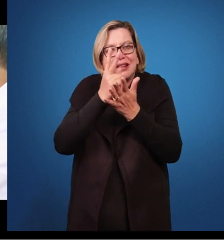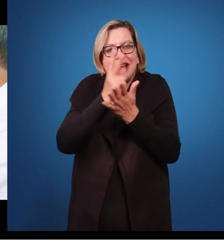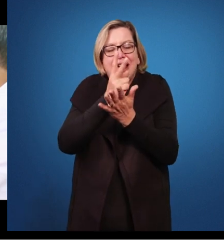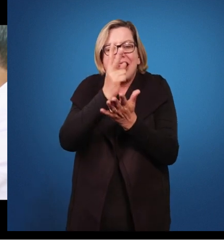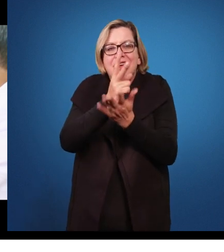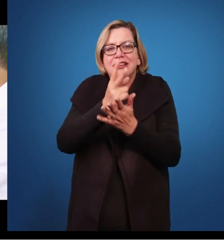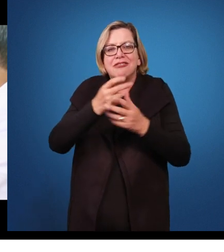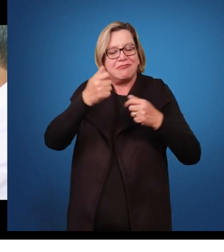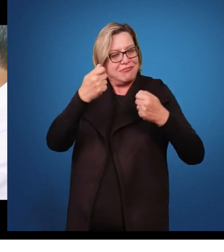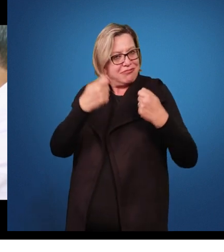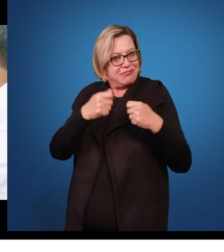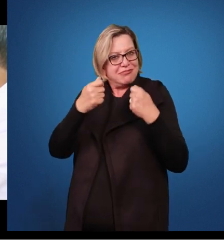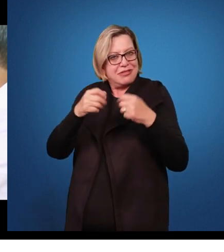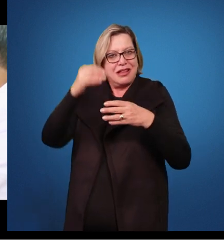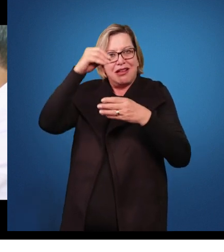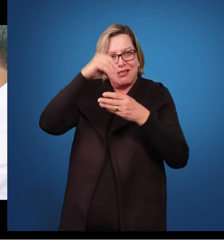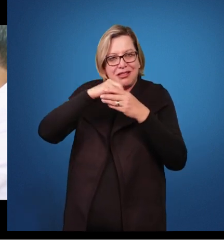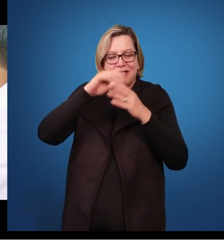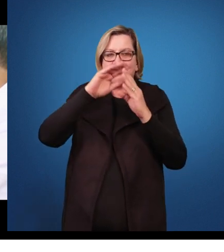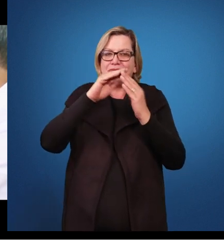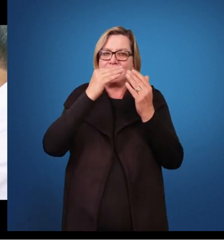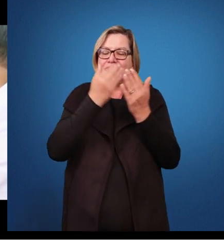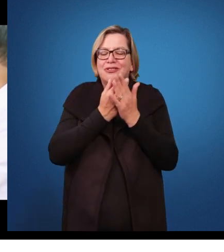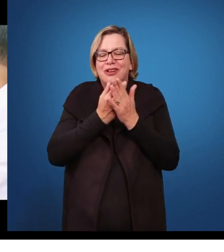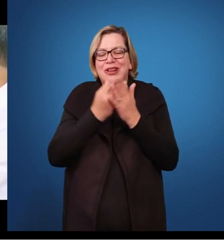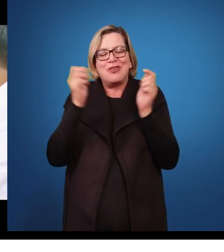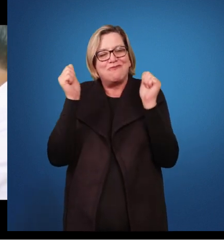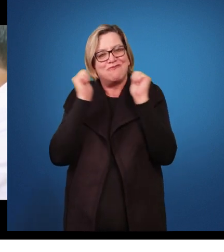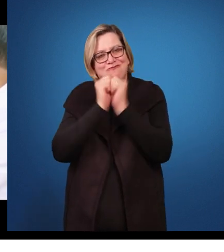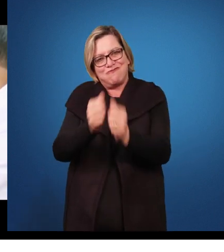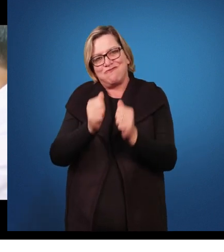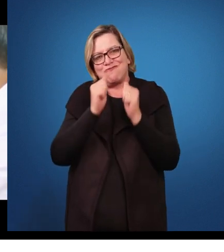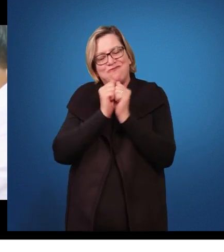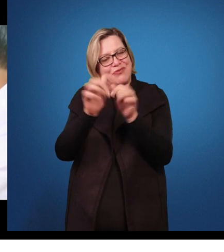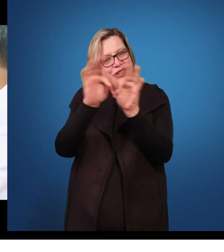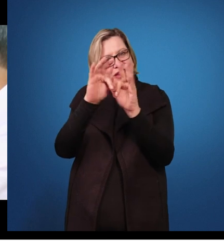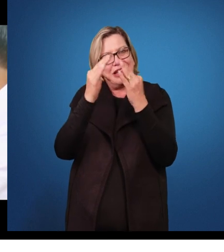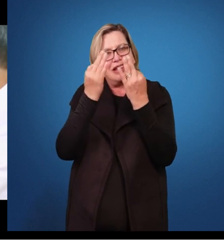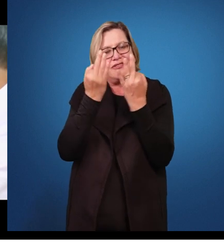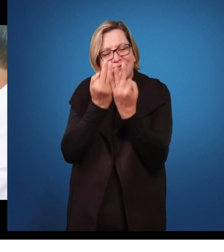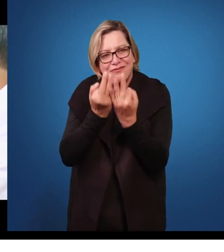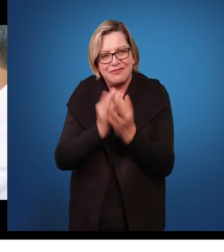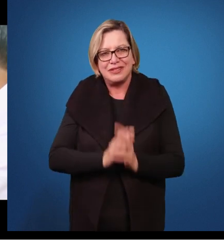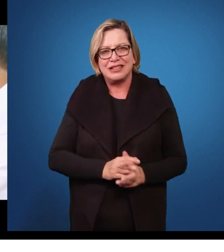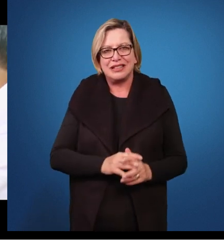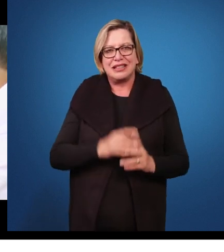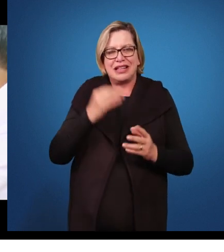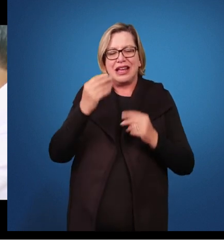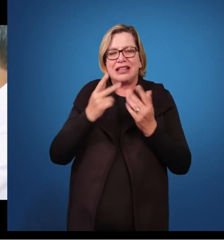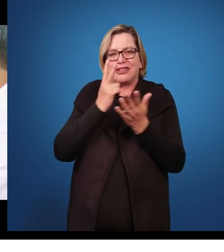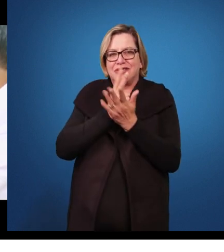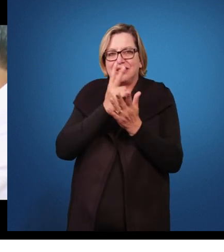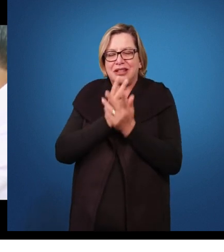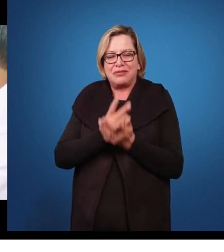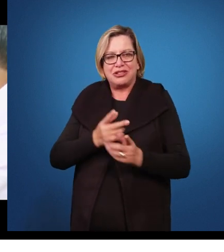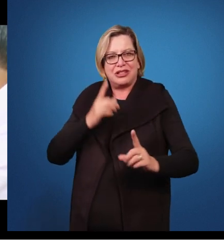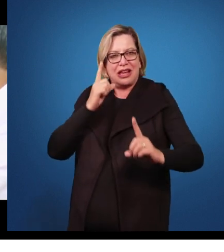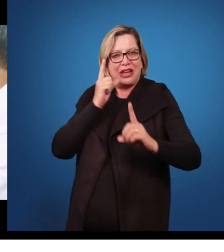desse dentro da escola é a família. Então, nós temos destinado, nesses encontros mensais,